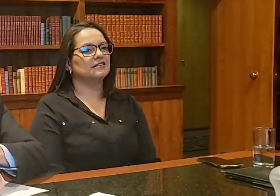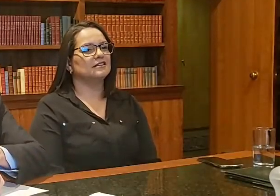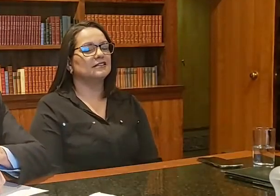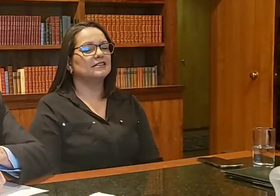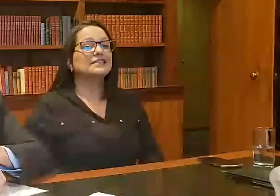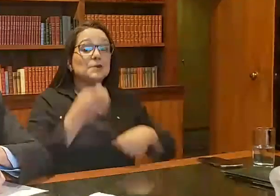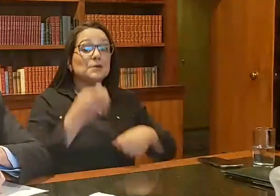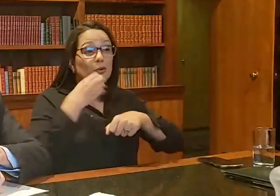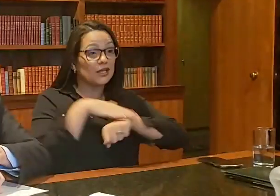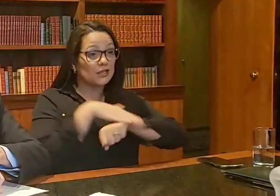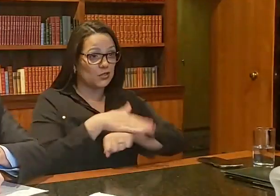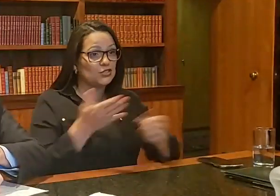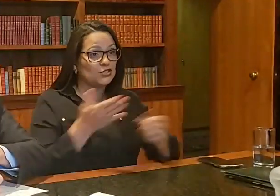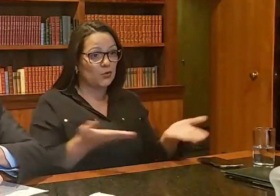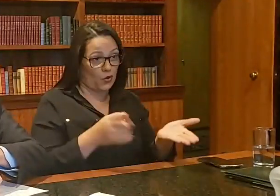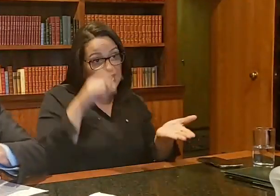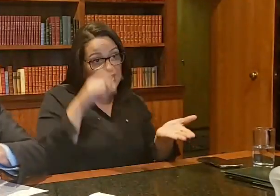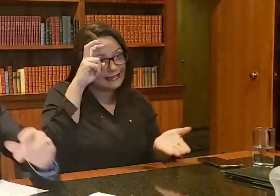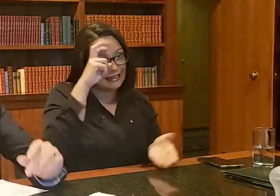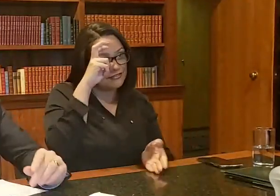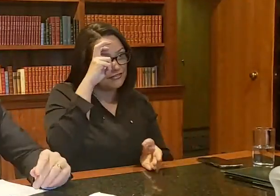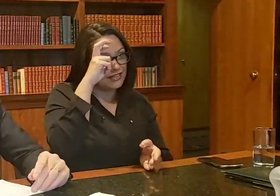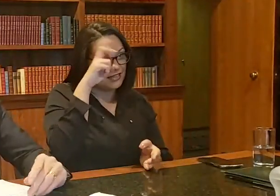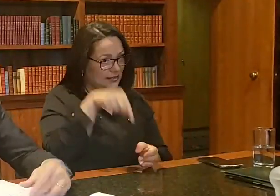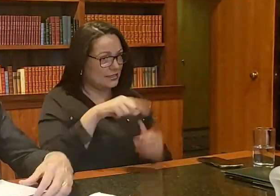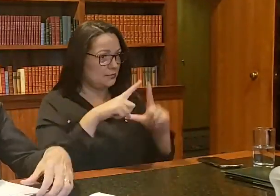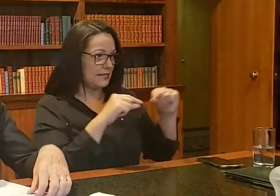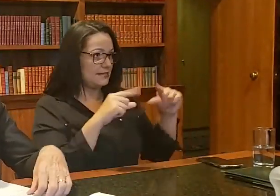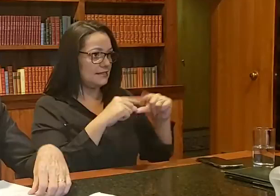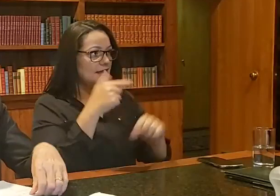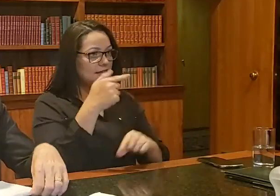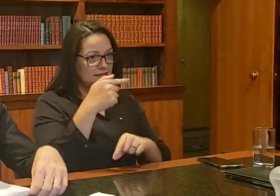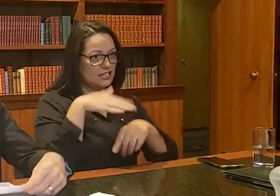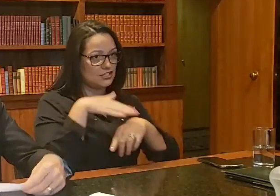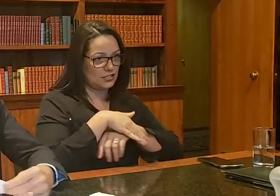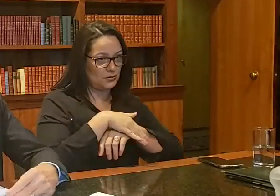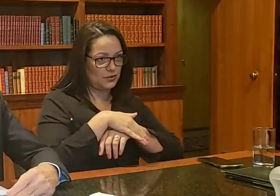Boa noite, quinta-feira, Brasília, 19 horas.